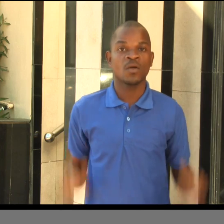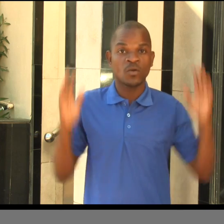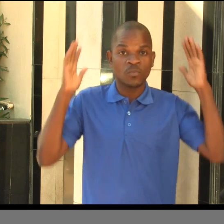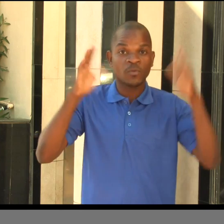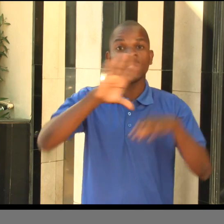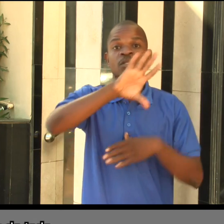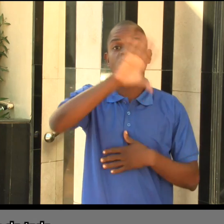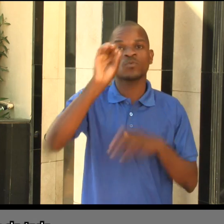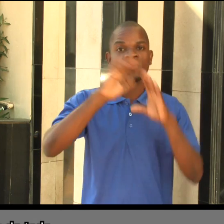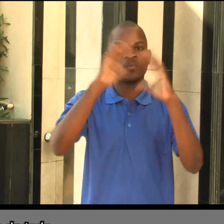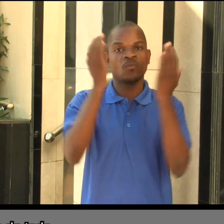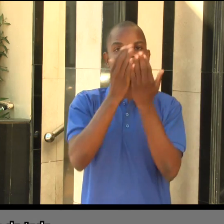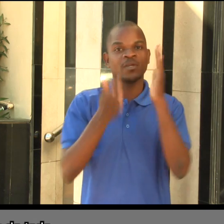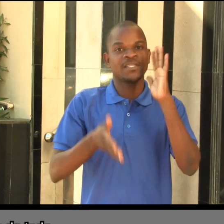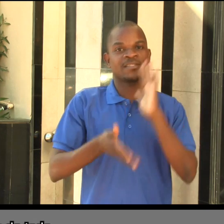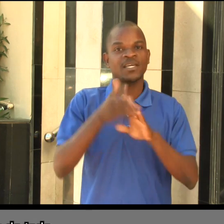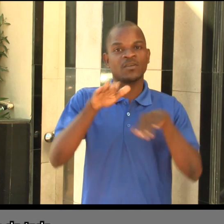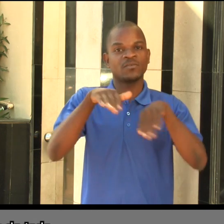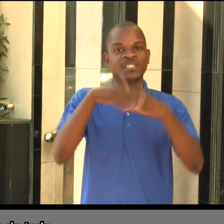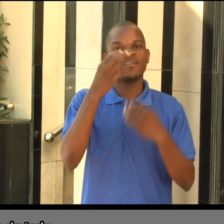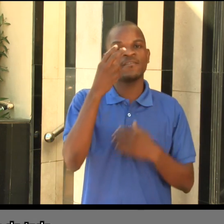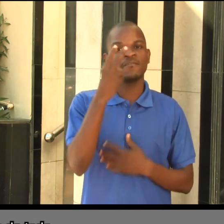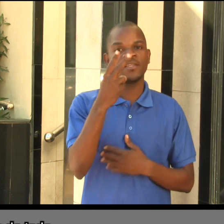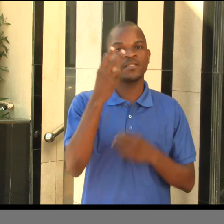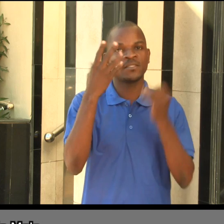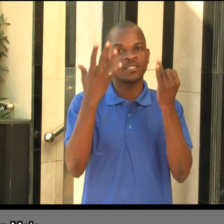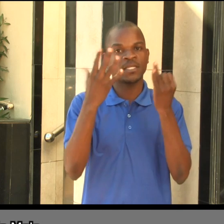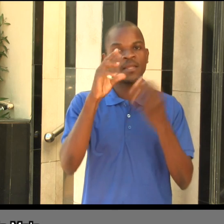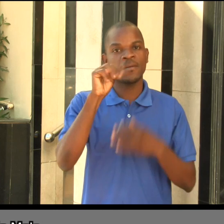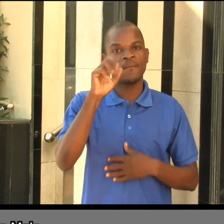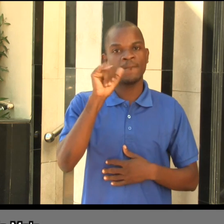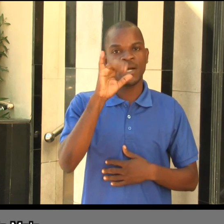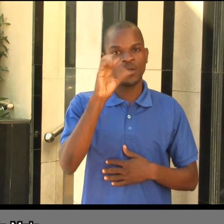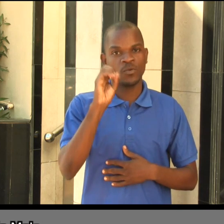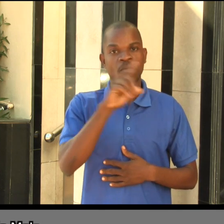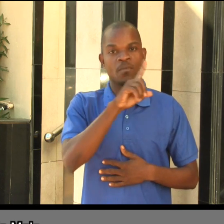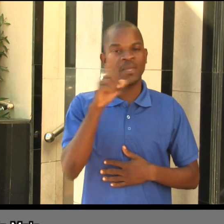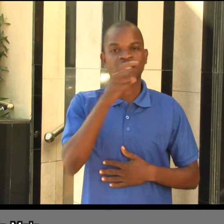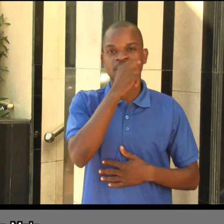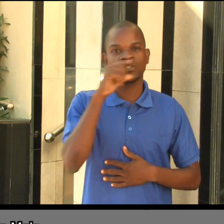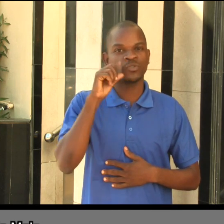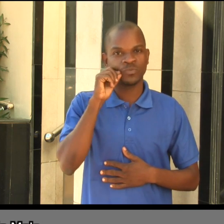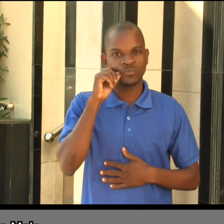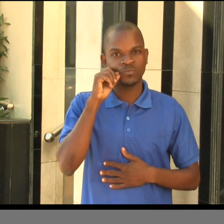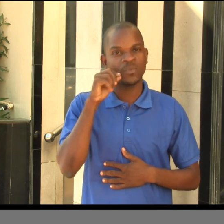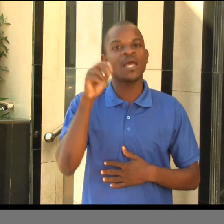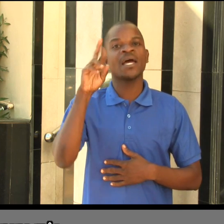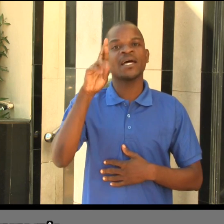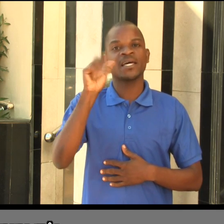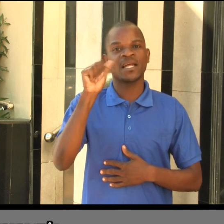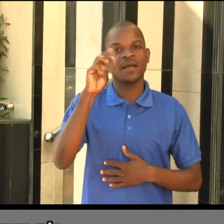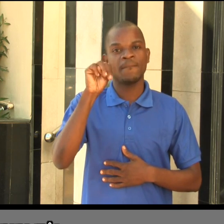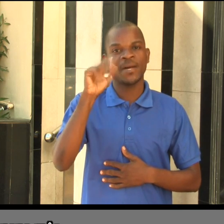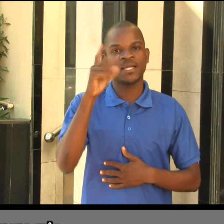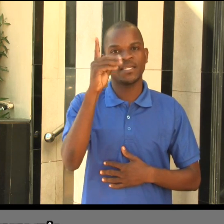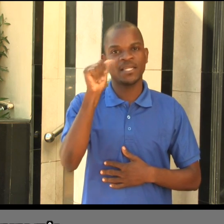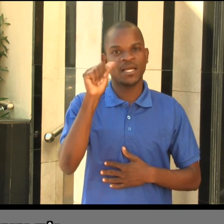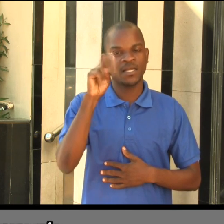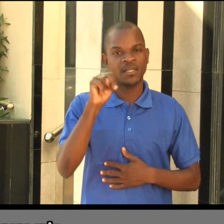Os muçulmanos de todo o mundo iniciaram o dia 27 de maio com o mês de jejum. Ramadã é o nono